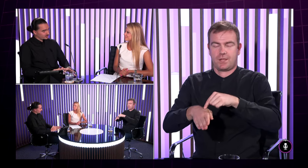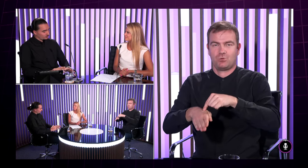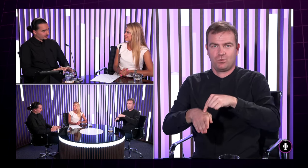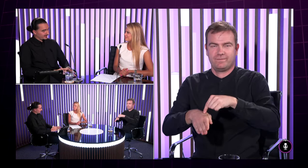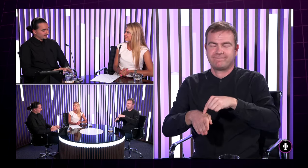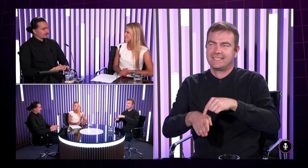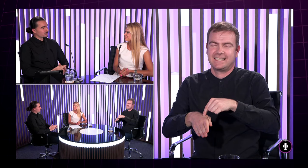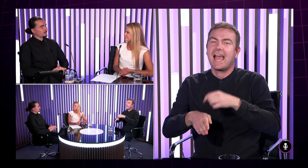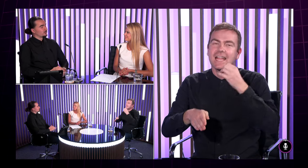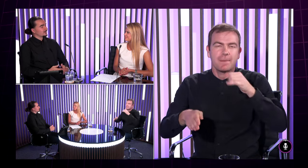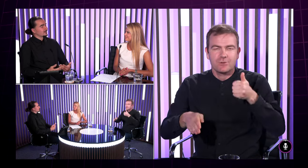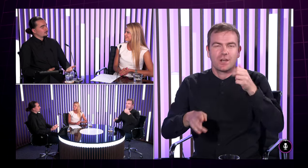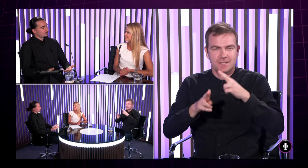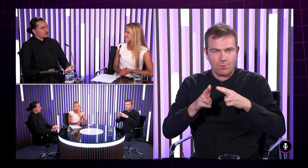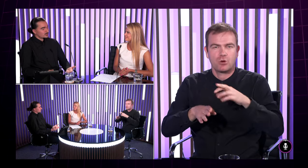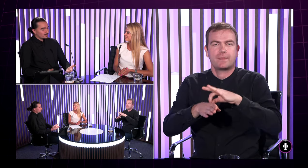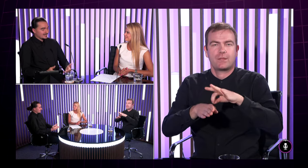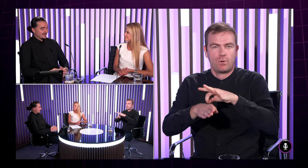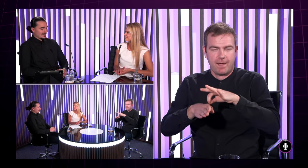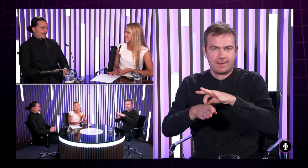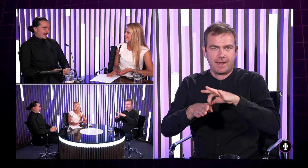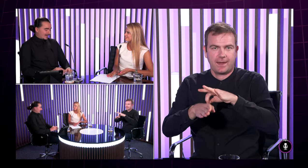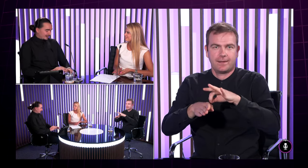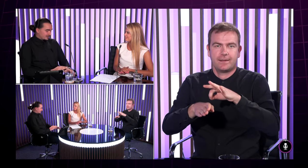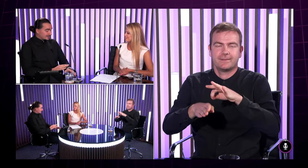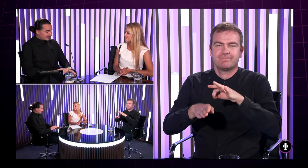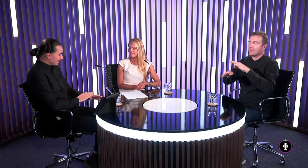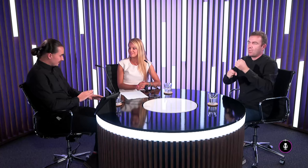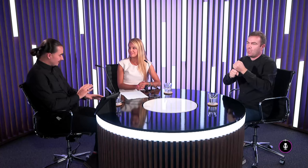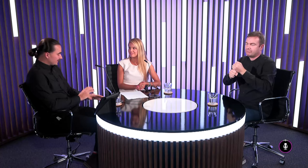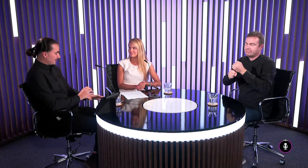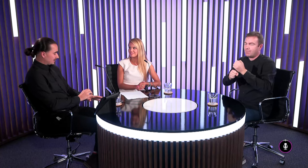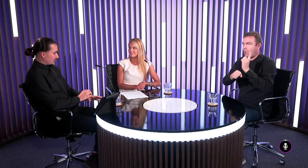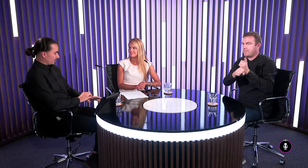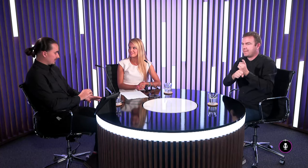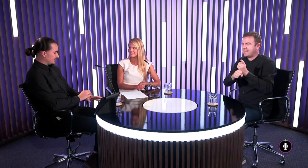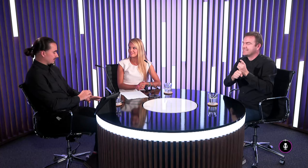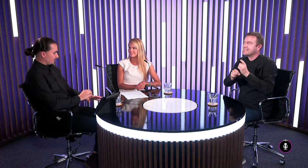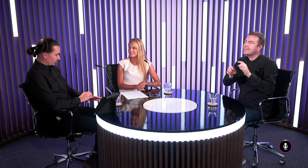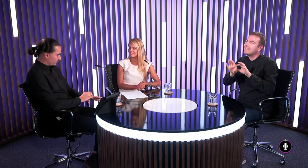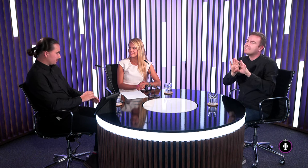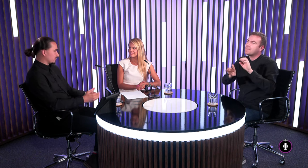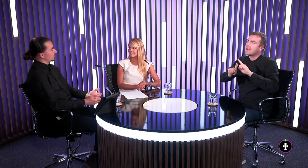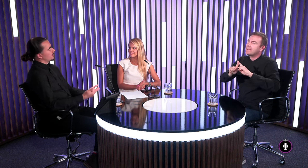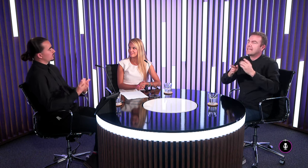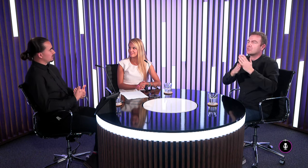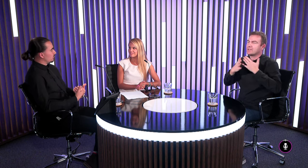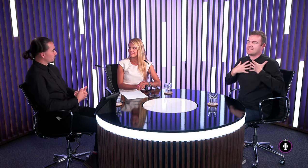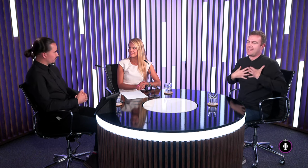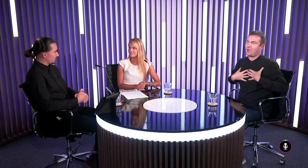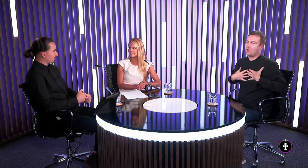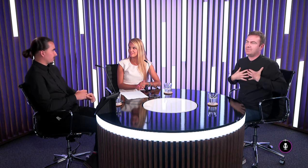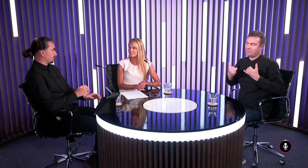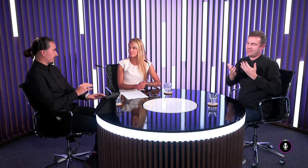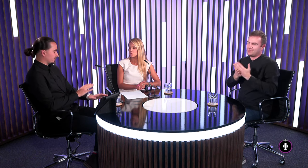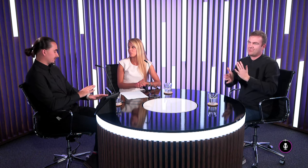ešte nevedel že budem úplne tie ruky používať na moje živobytie ale v princíme nespája sa teda konkrétne s nepočujúcimi ale skôr tak akože z